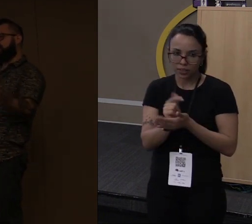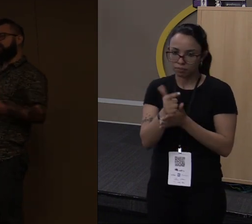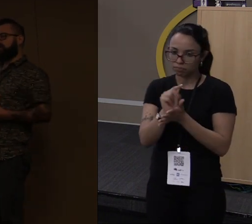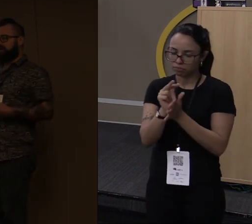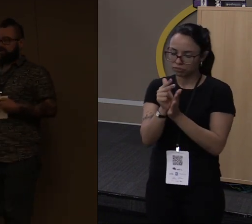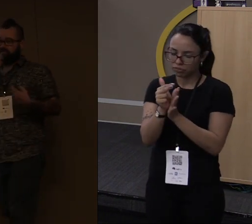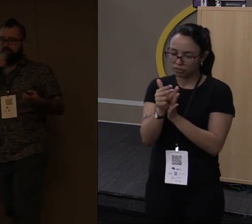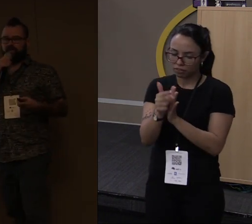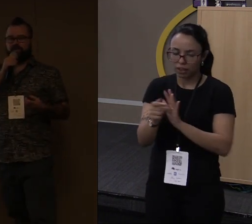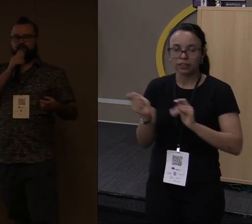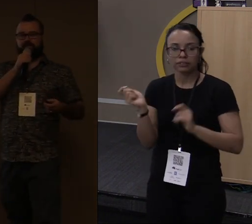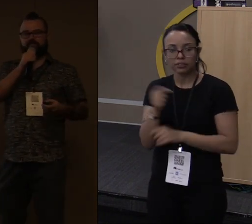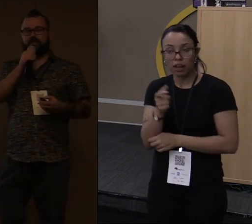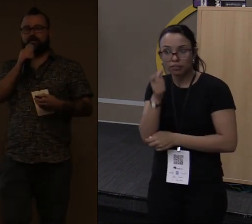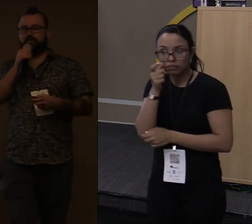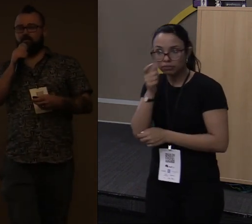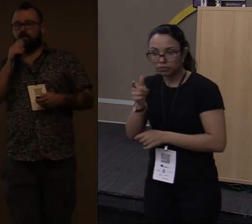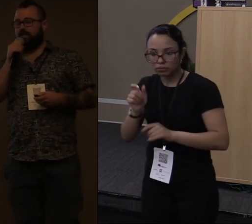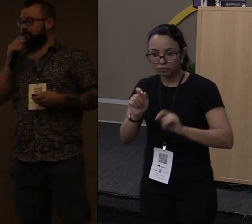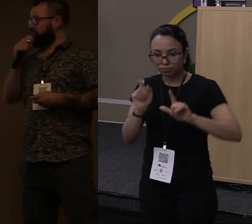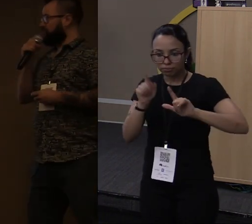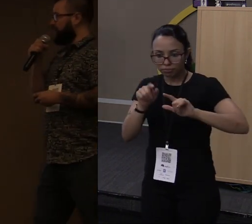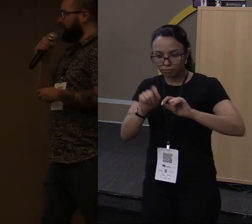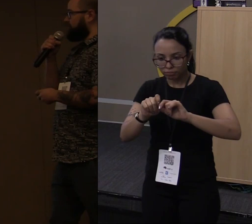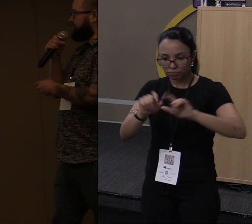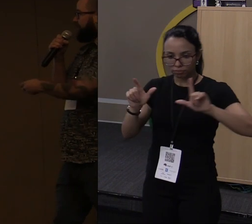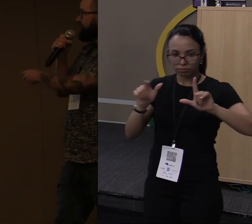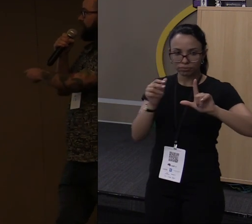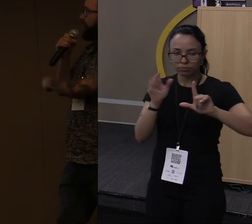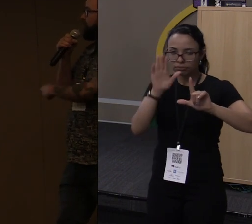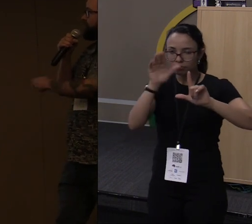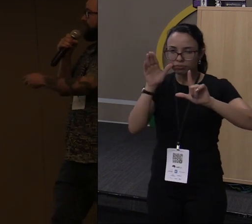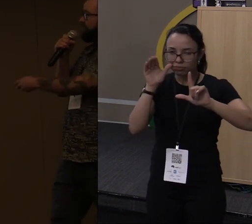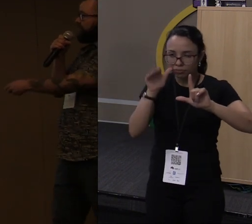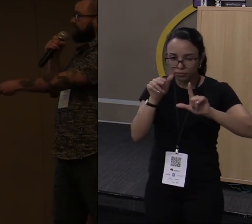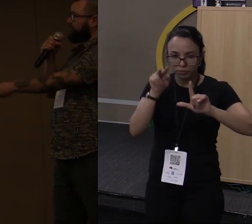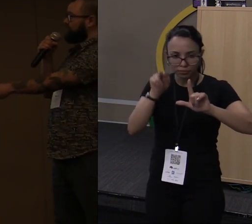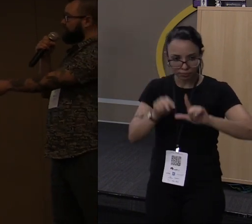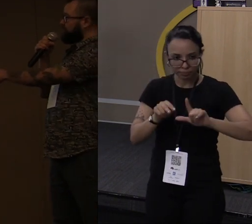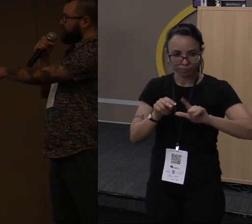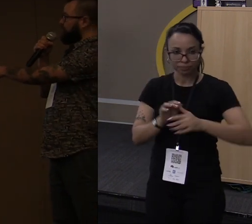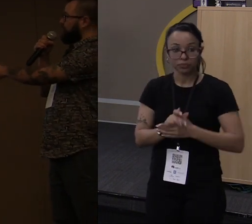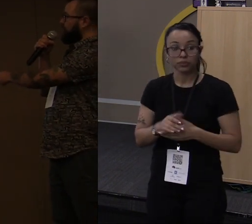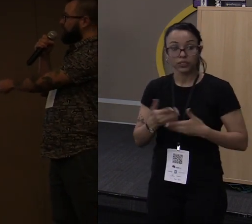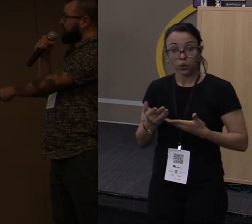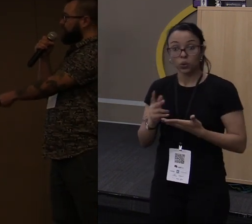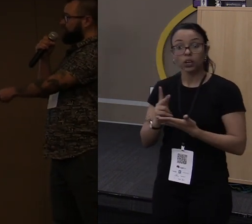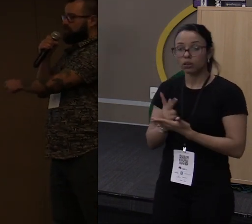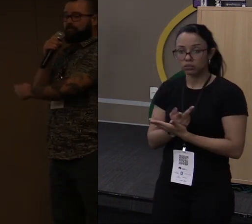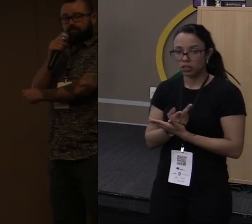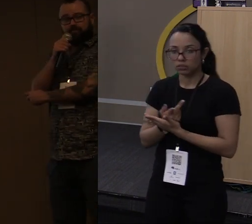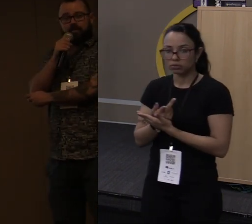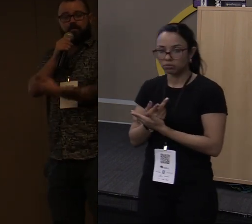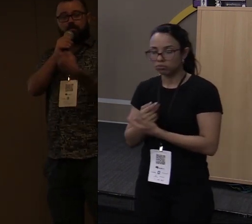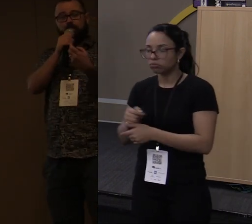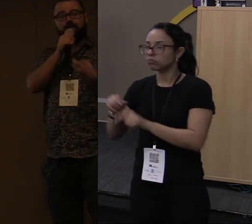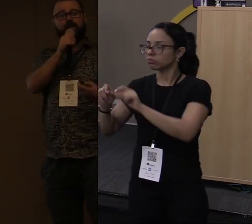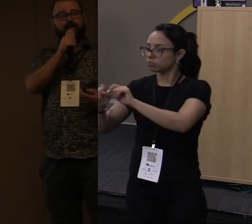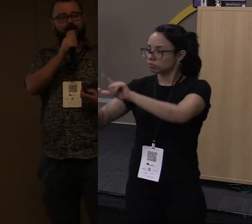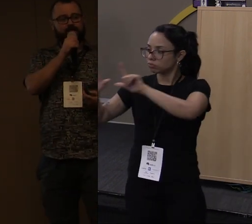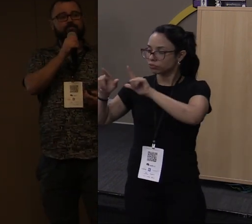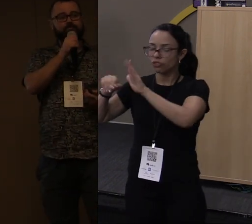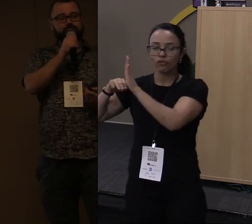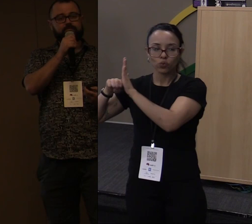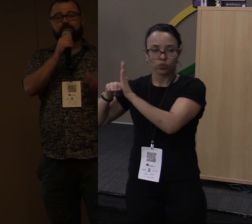para quem estiver aprendendo aí e quiser dar uma olhada nas diferenças. Então o que acontece? Eu reescrevi a função em Rust. Eu